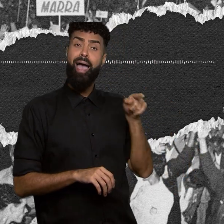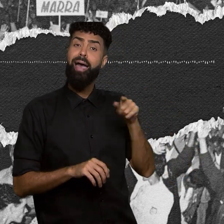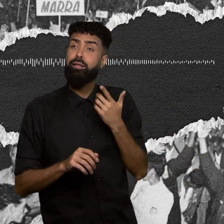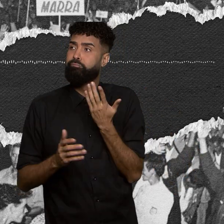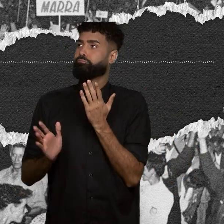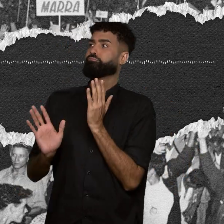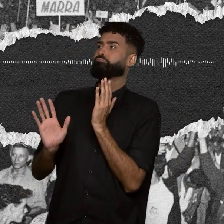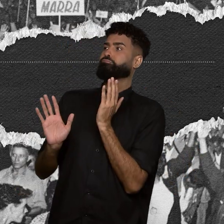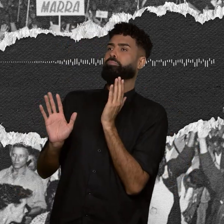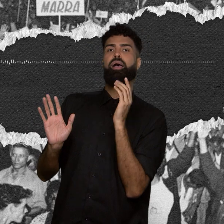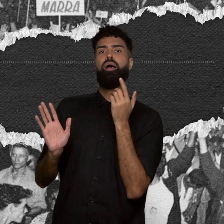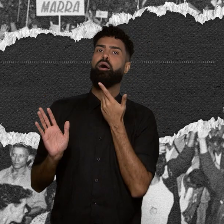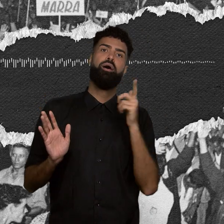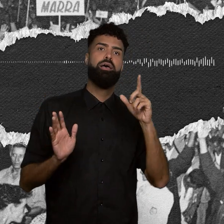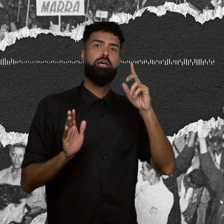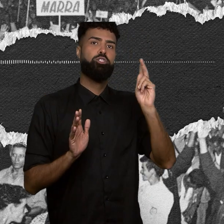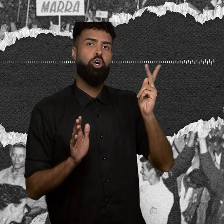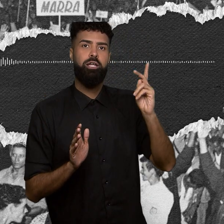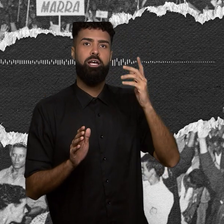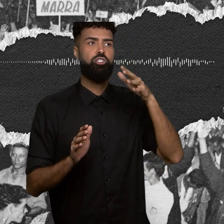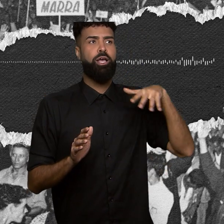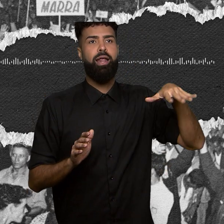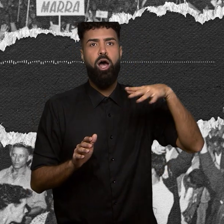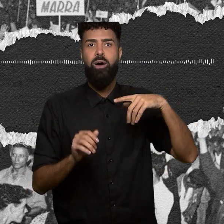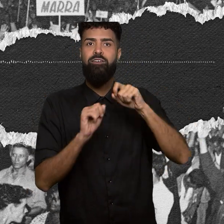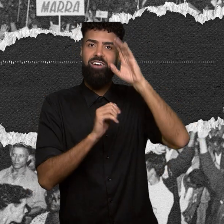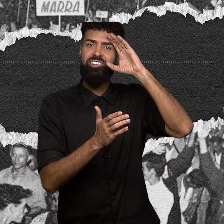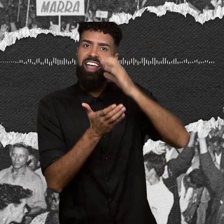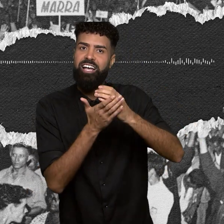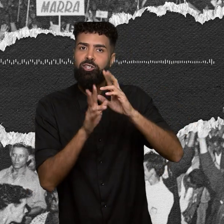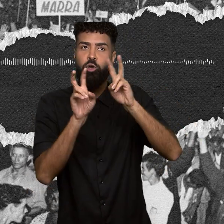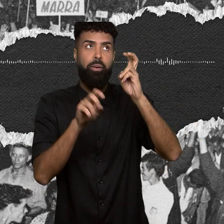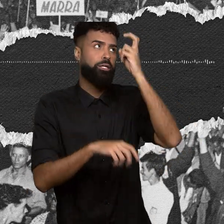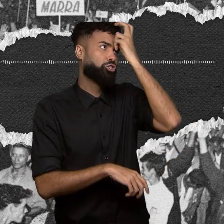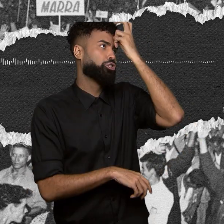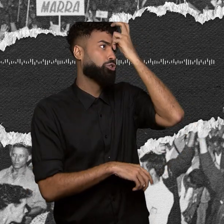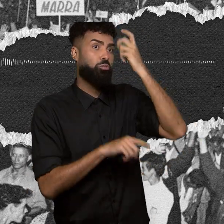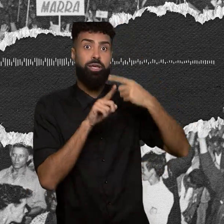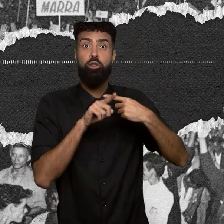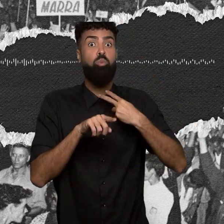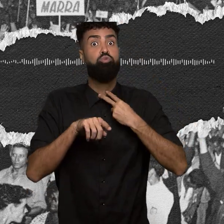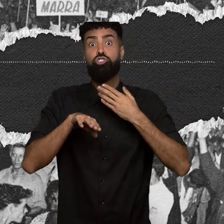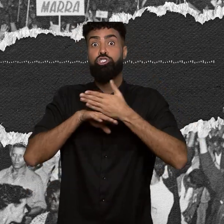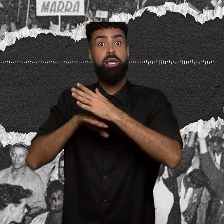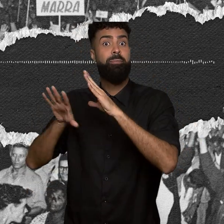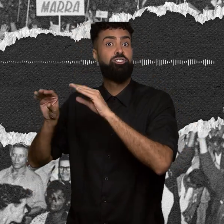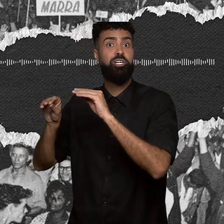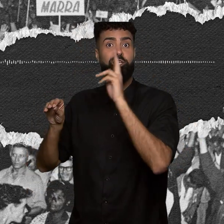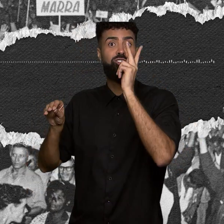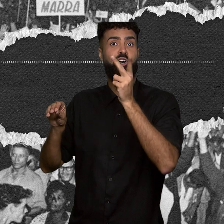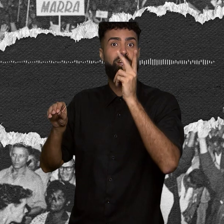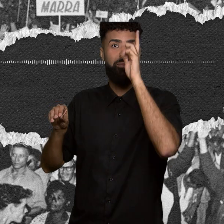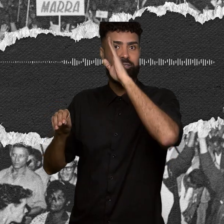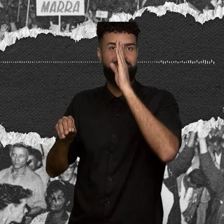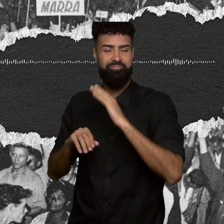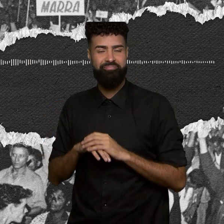tese sobre o Egito, porque não tinha muita alternativa. Mas como já deu para perceber, esse formato de universidade, com suas